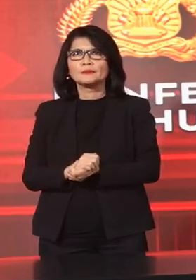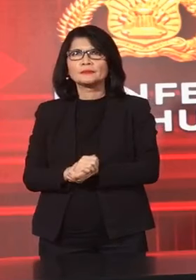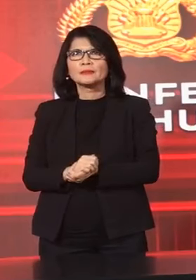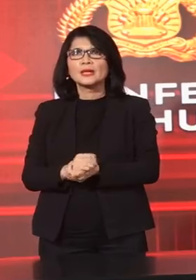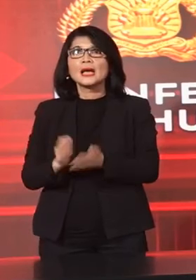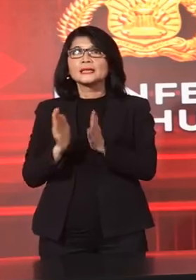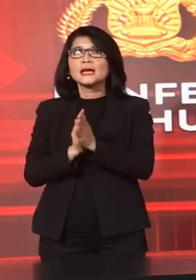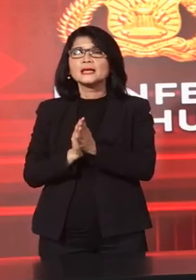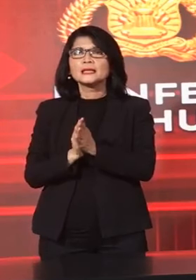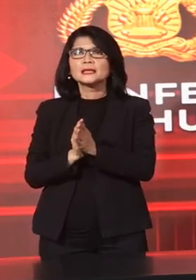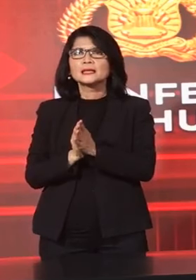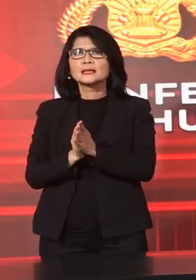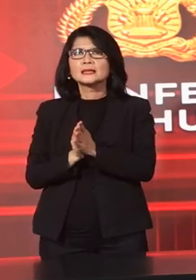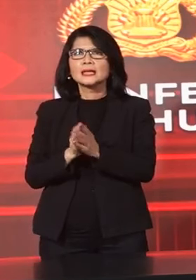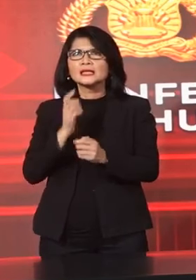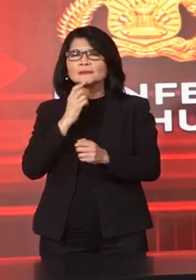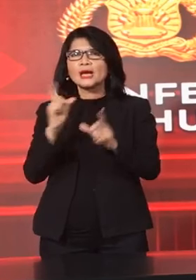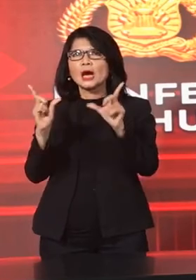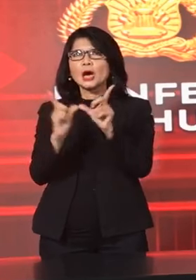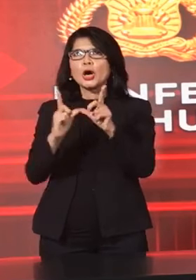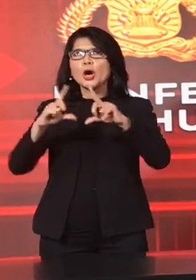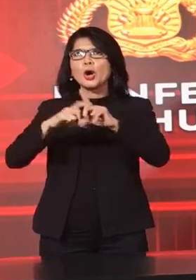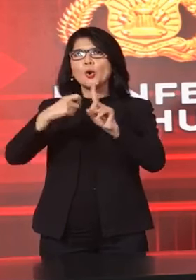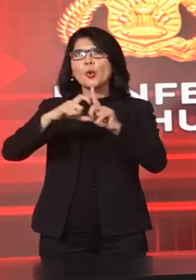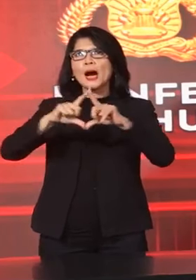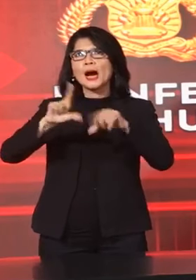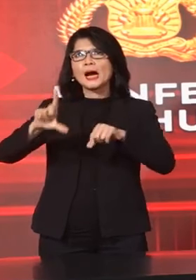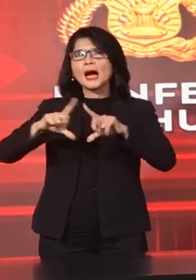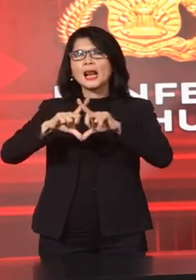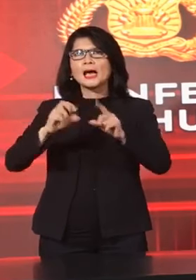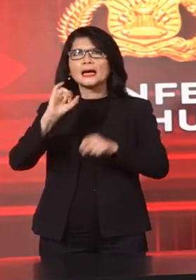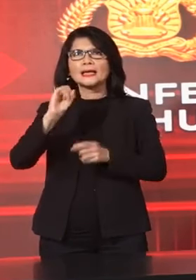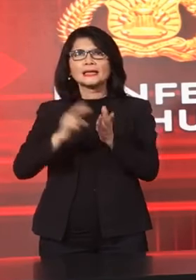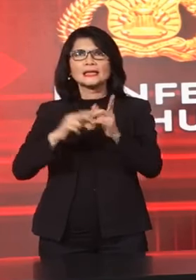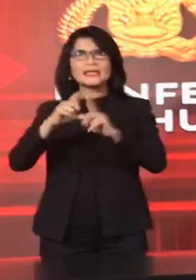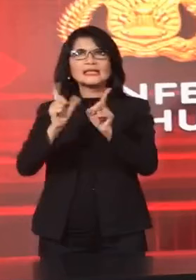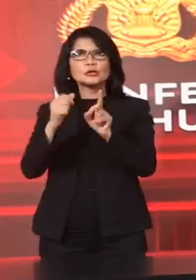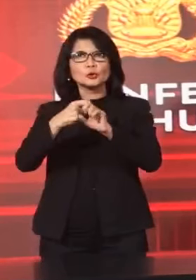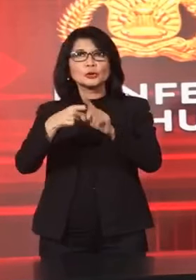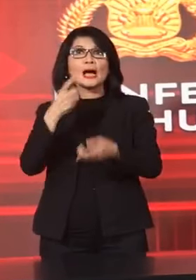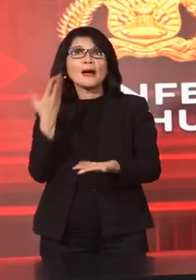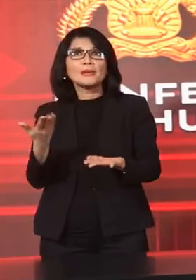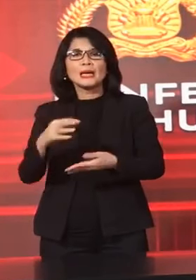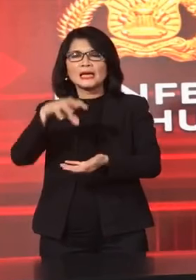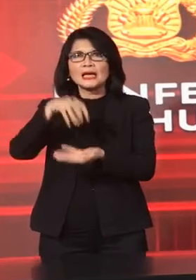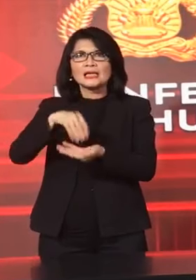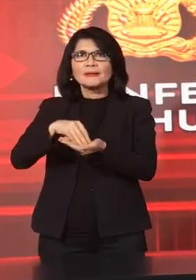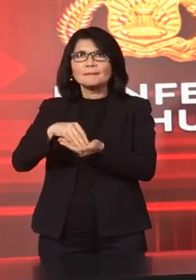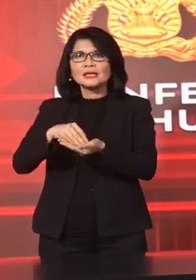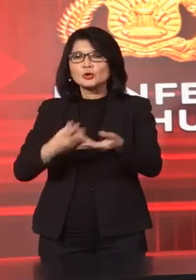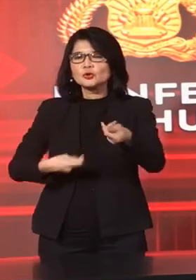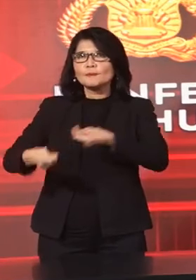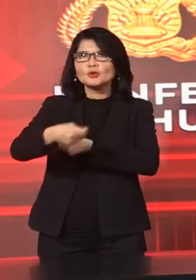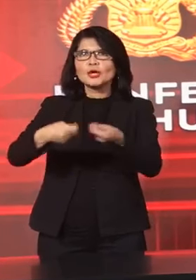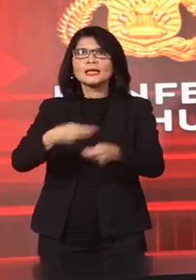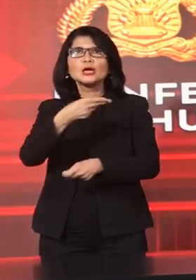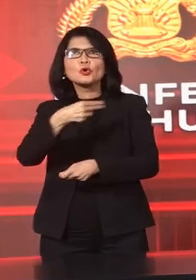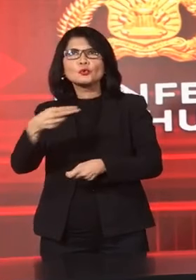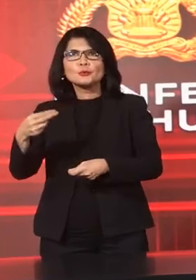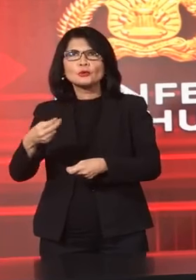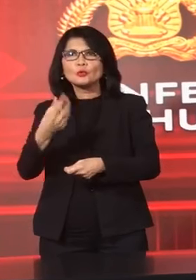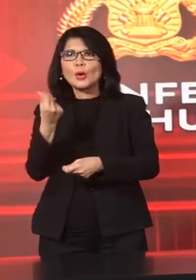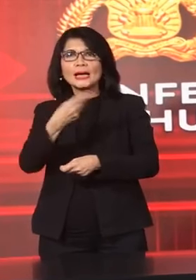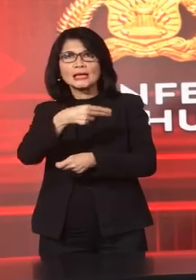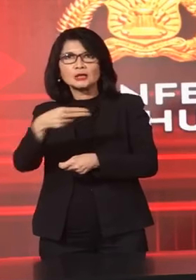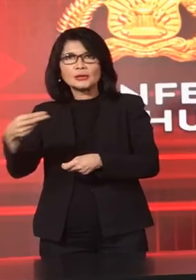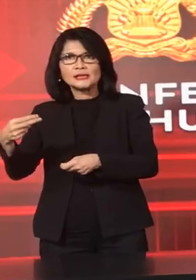Sebagai Wakala Induk Yaitu Tempat Menukarkan Rupiah Menjadi